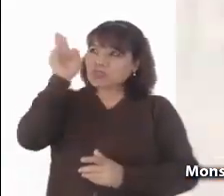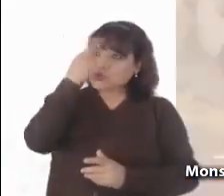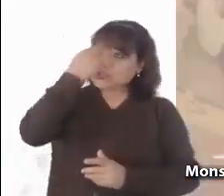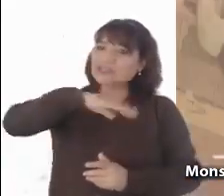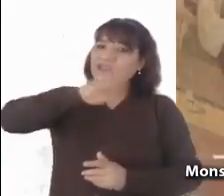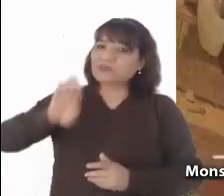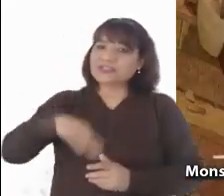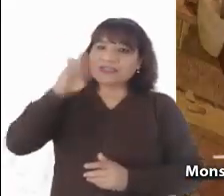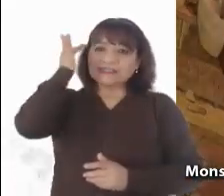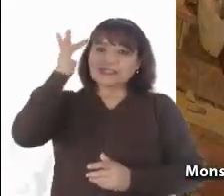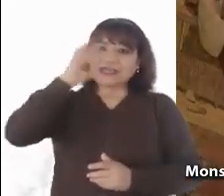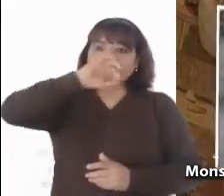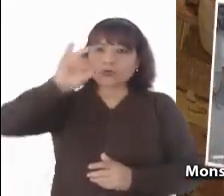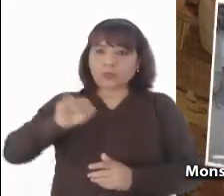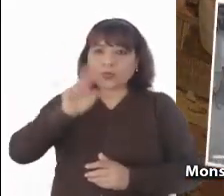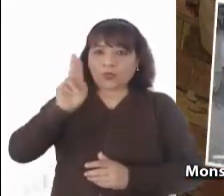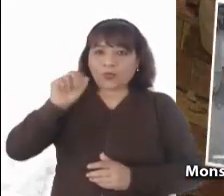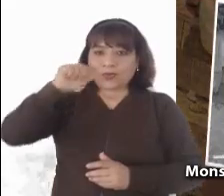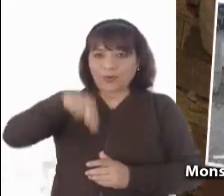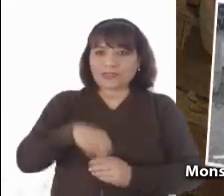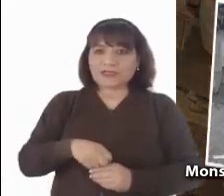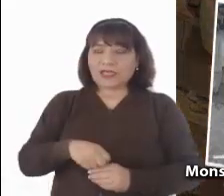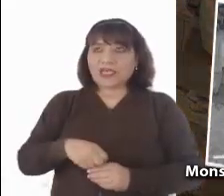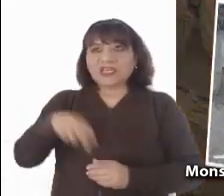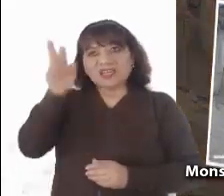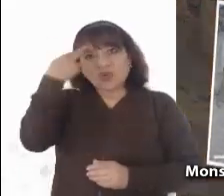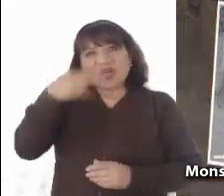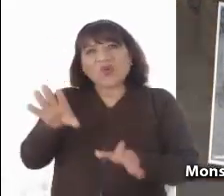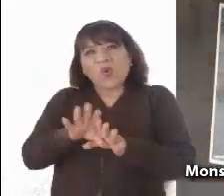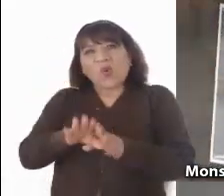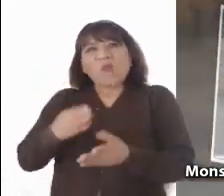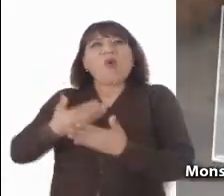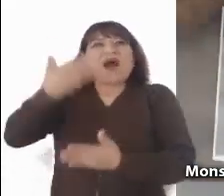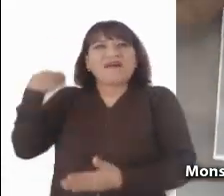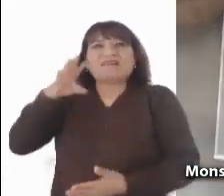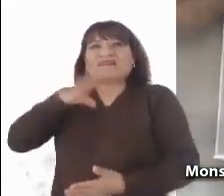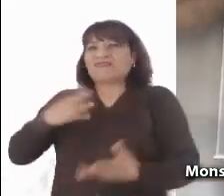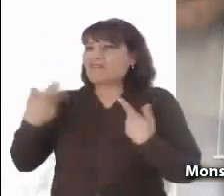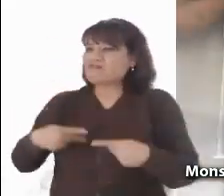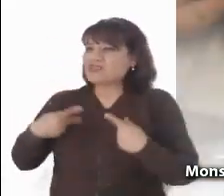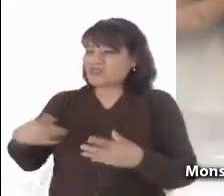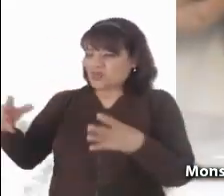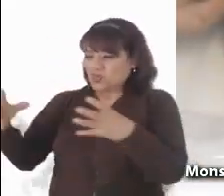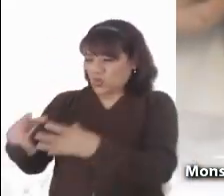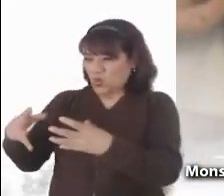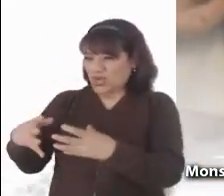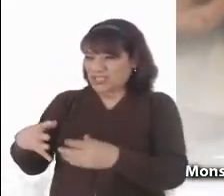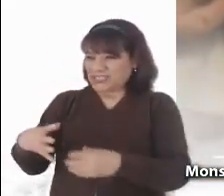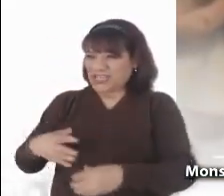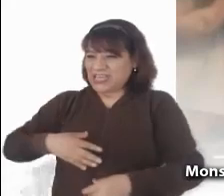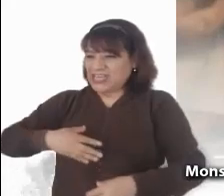Juan. Los extremos a los que son capaces de llegar los hombres dominados por su pasión.